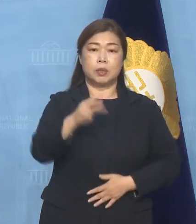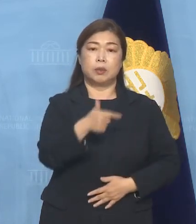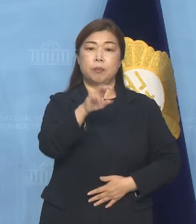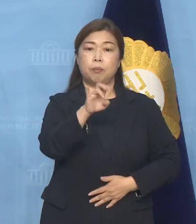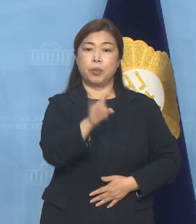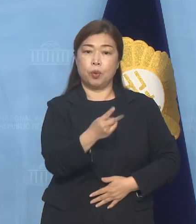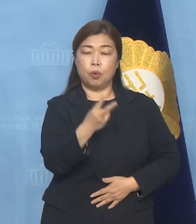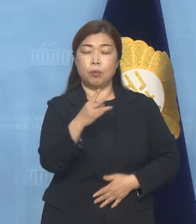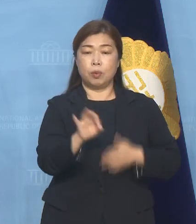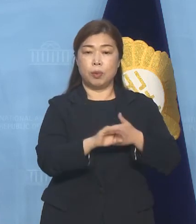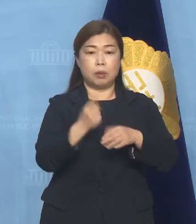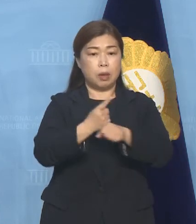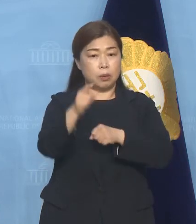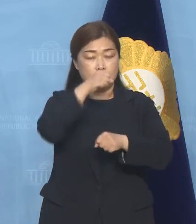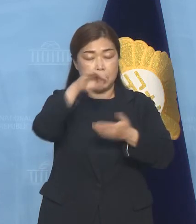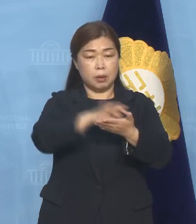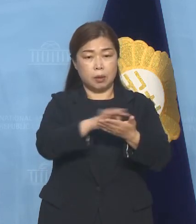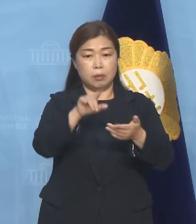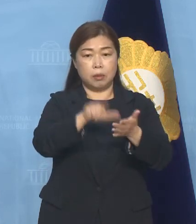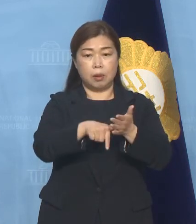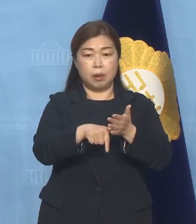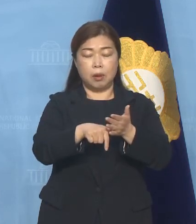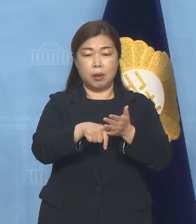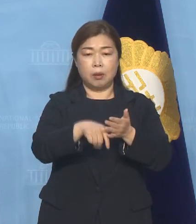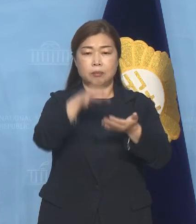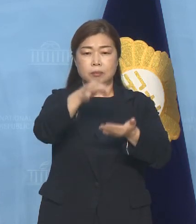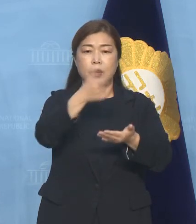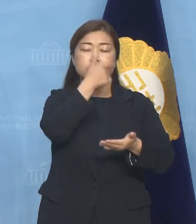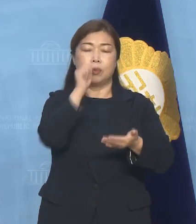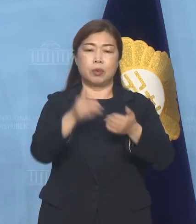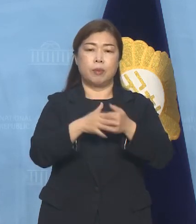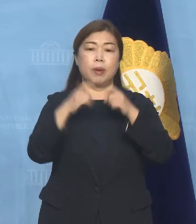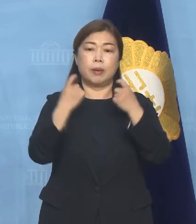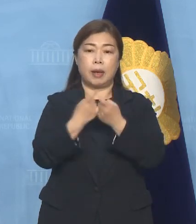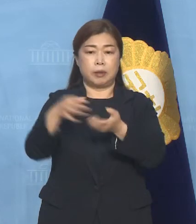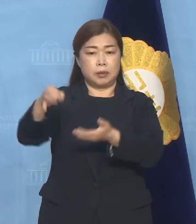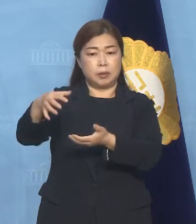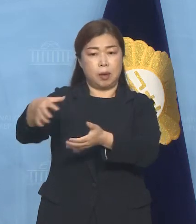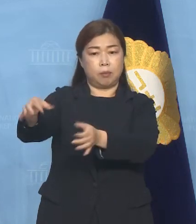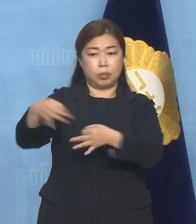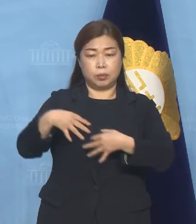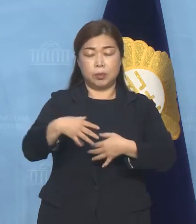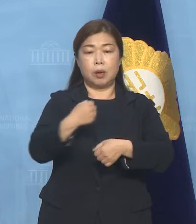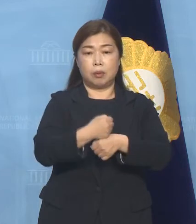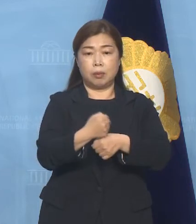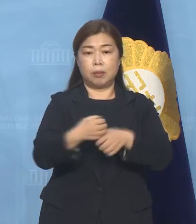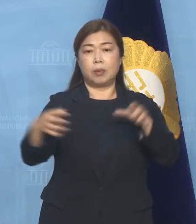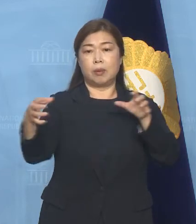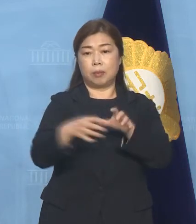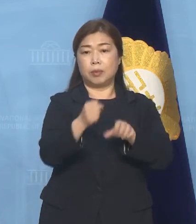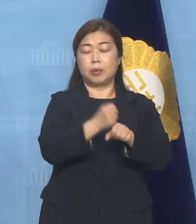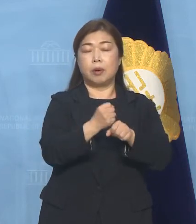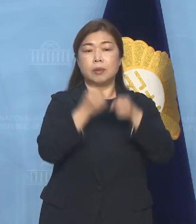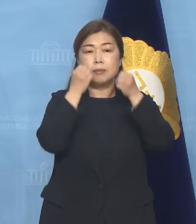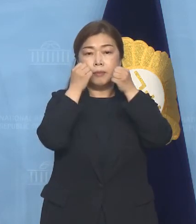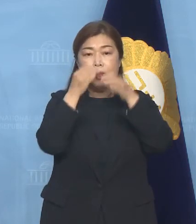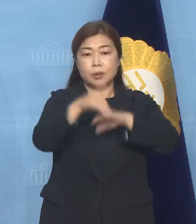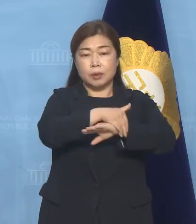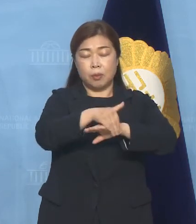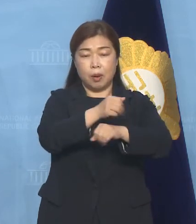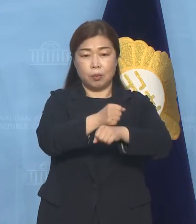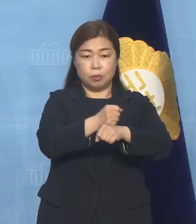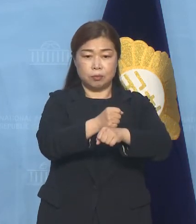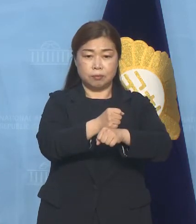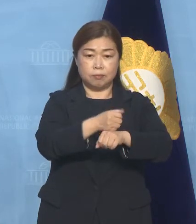중 K뉴딜에 투입될 수 있는 예산은 충분치 않다면서 민간의 금융자원 투입을 통한 새로운 성장 동력과 선순환